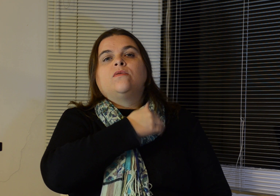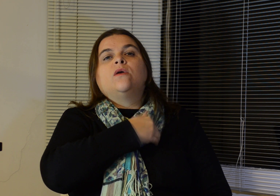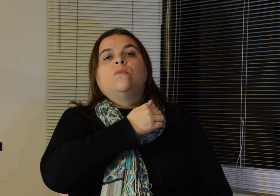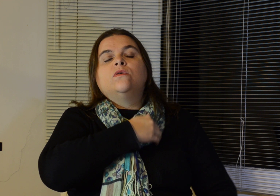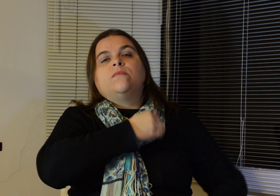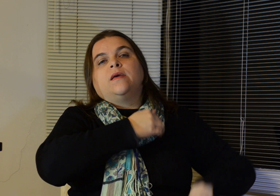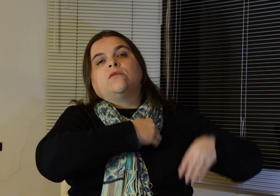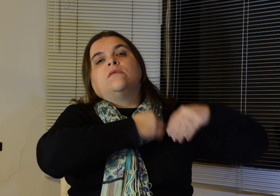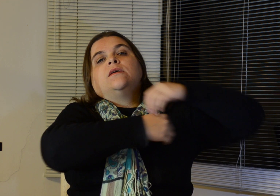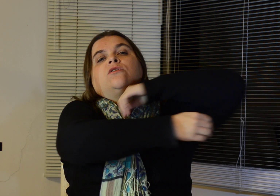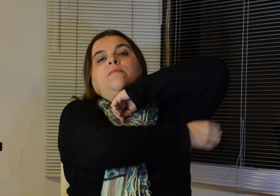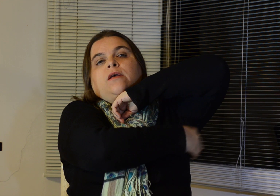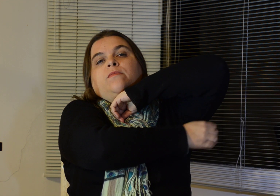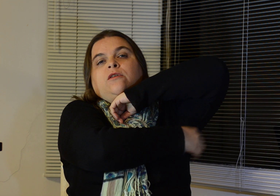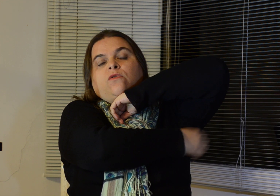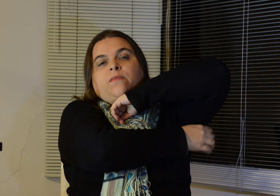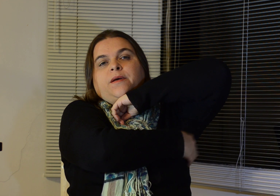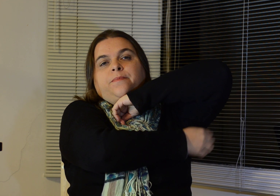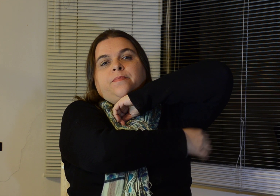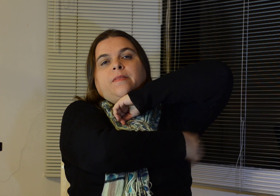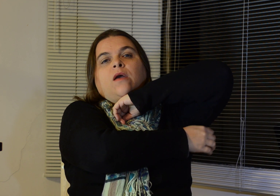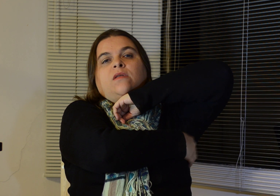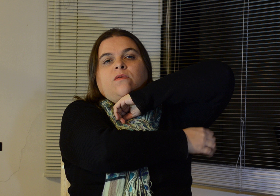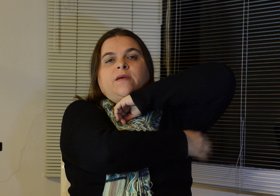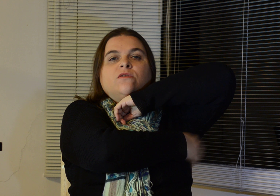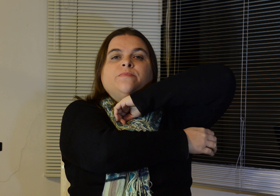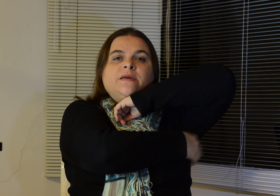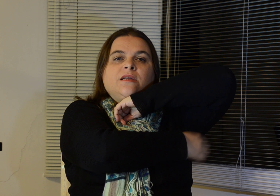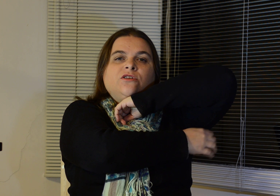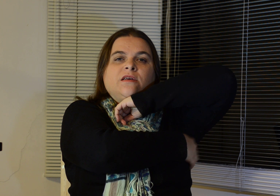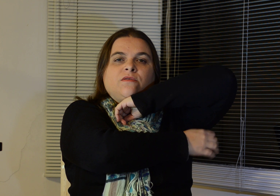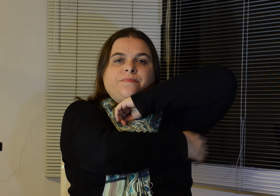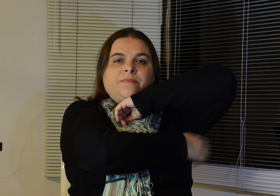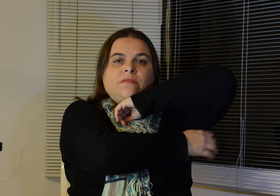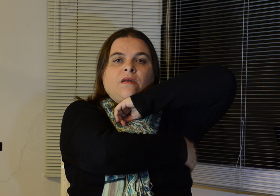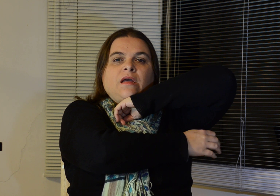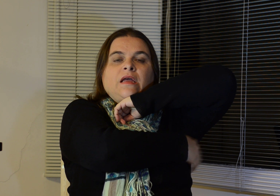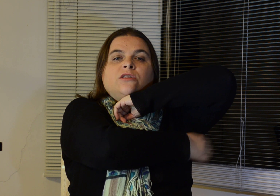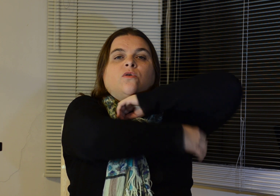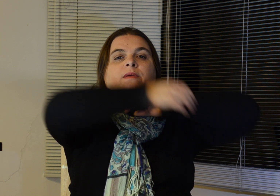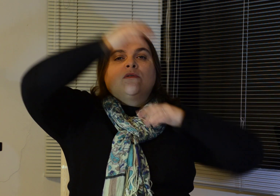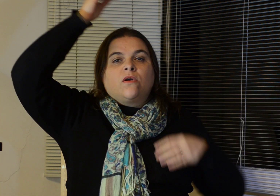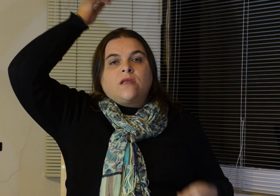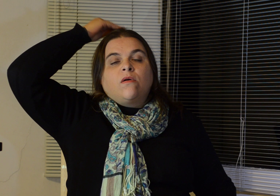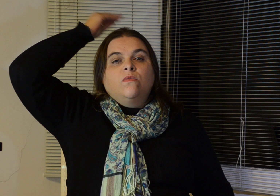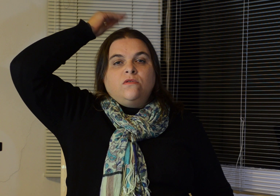tenho muito medo e este medo me assombra. Eu tenho medo de perder dinheiro. Este é o medo que eu tenho há muito